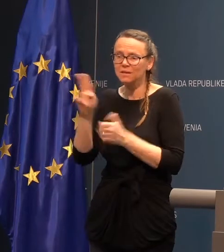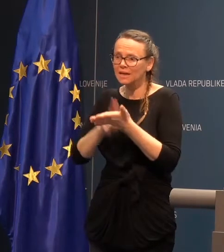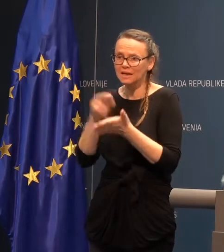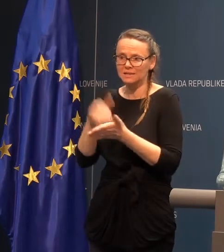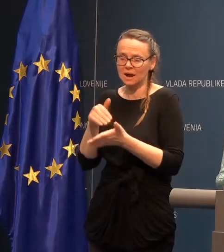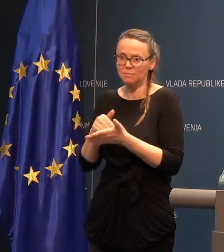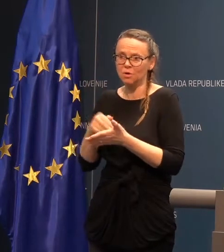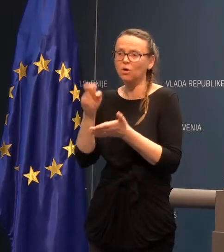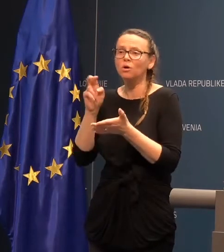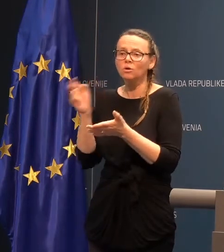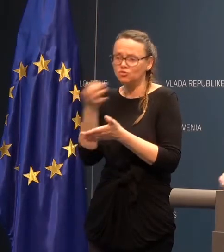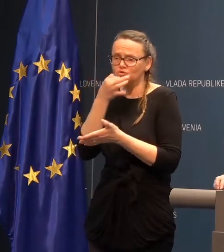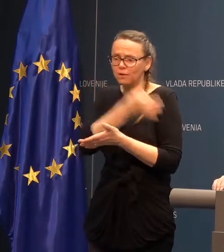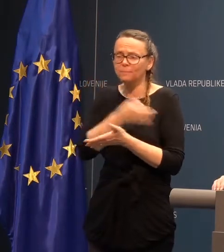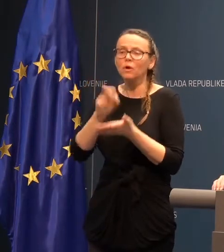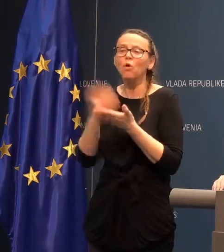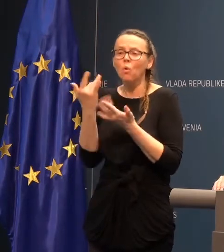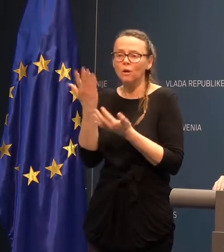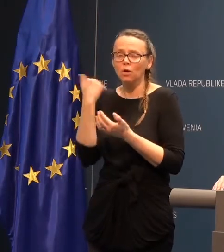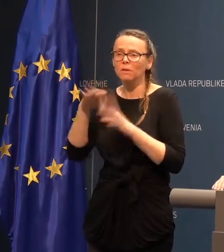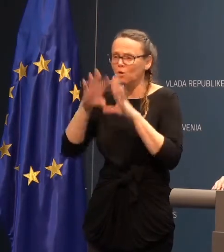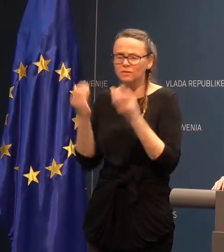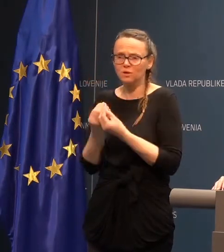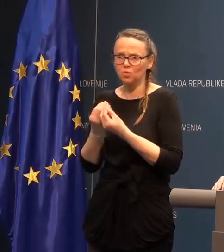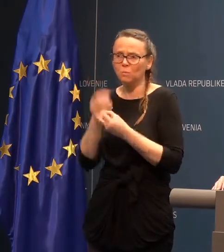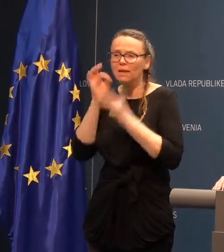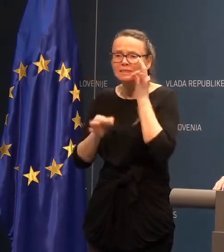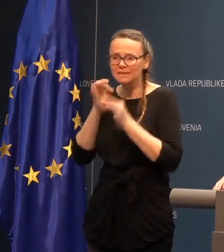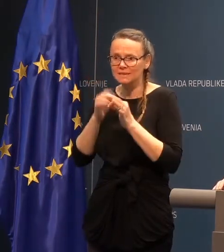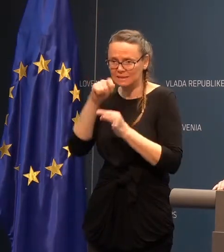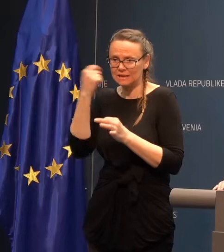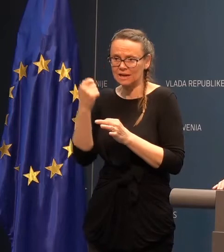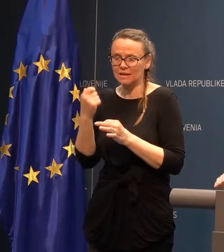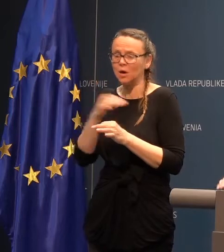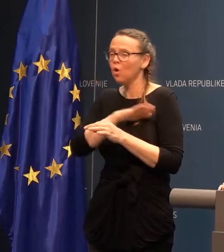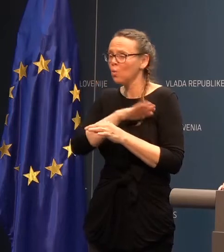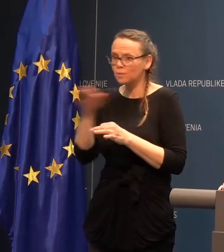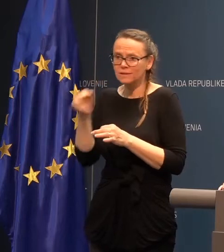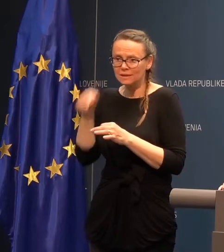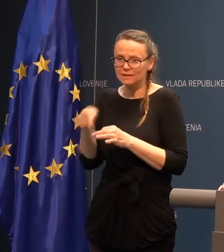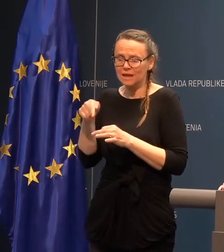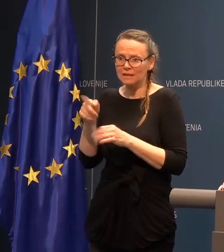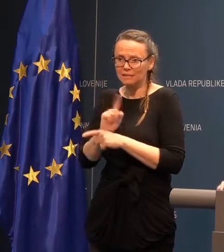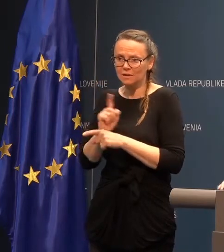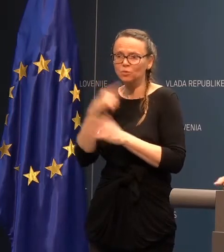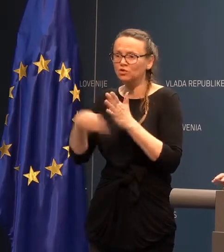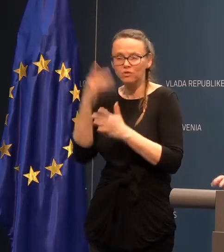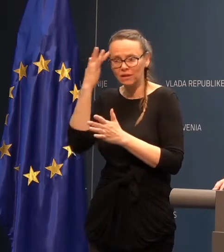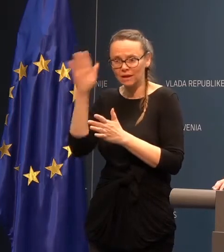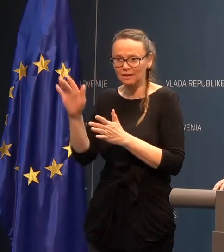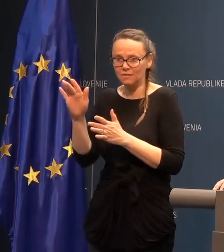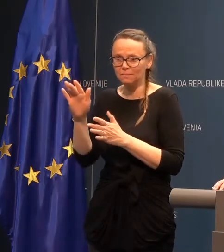Še koliko je vseh potreštiranih? Torej, vseh testiranih, ta 3 minuta, ne vem,